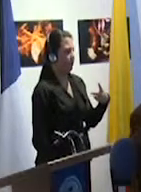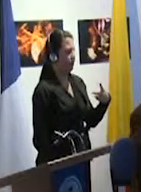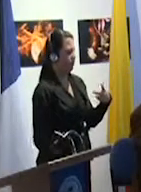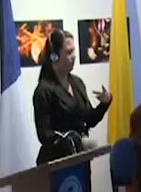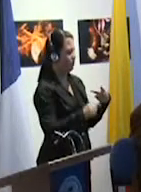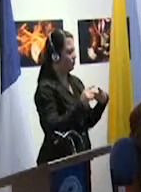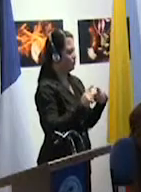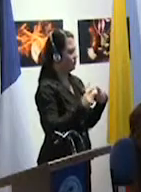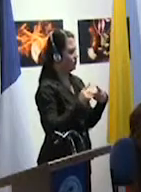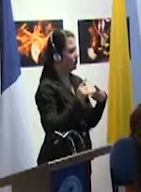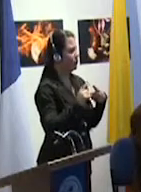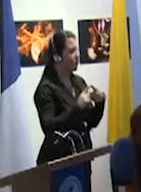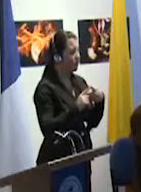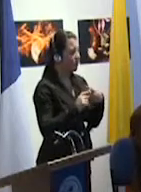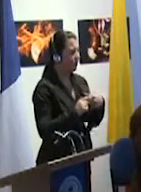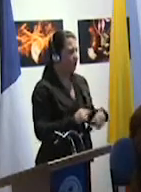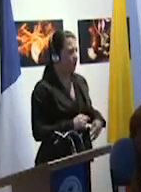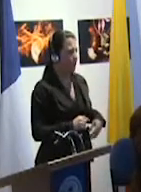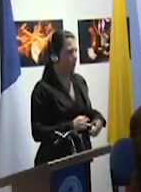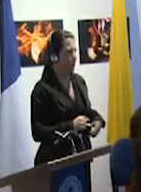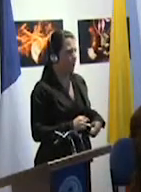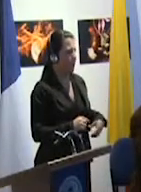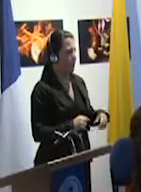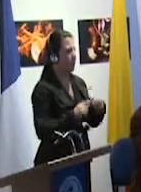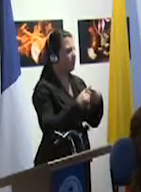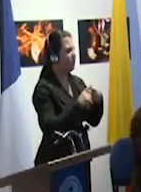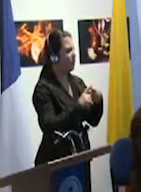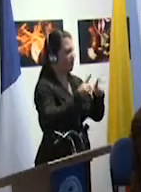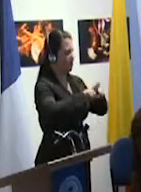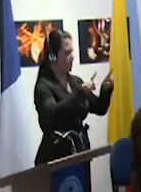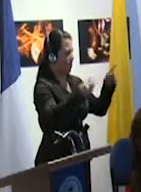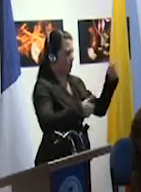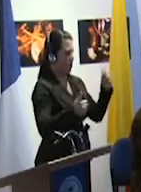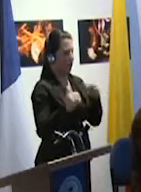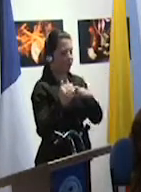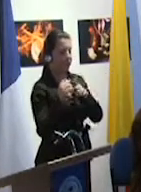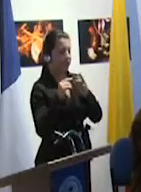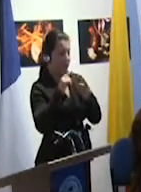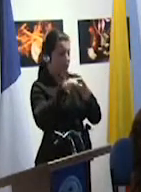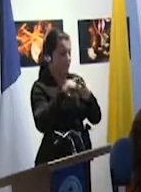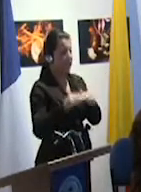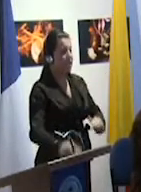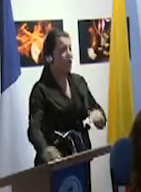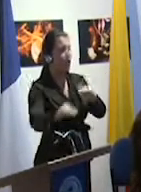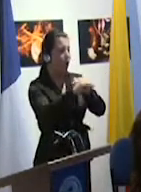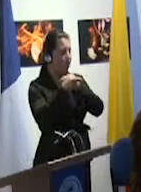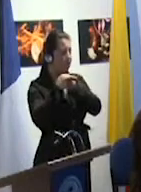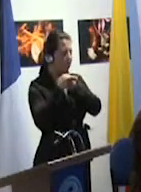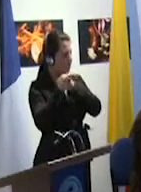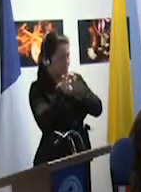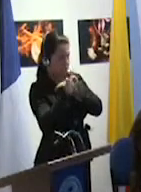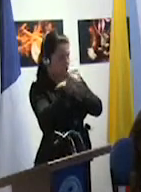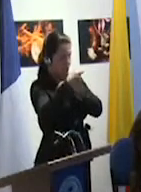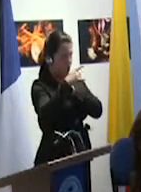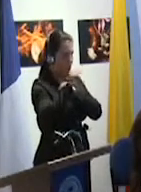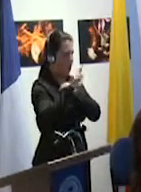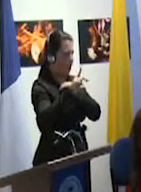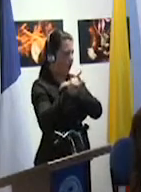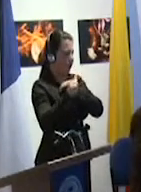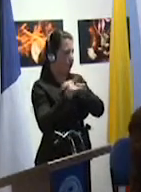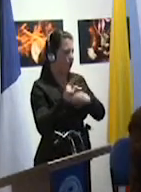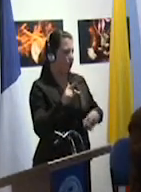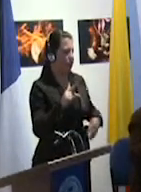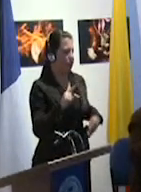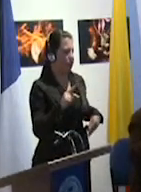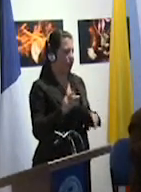Alrededor del mundo es la diferencia entre la igualdad y la equidad. La lógica de